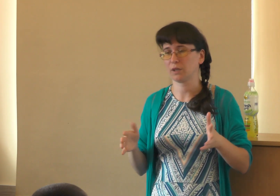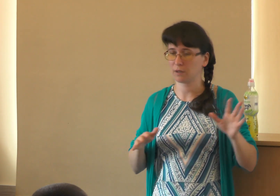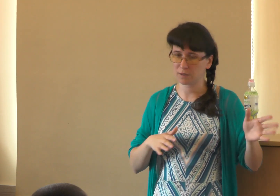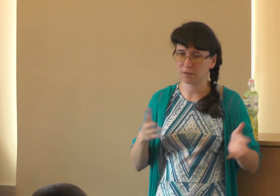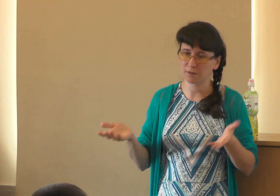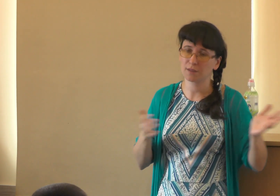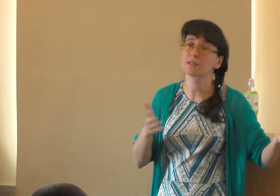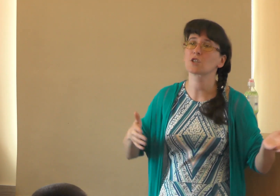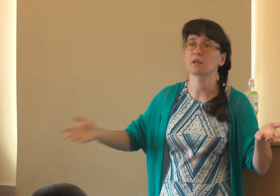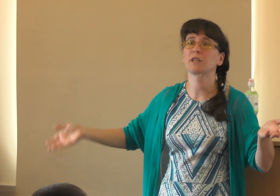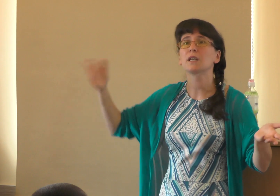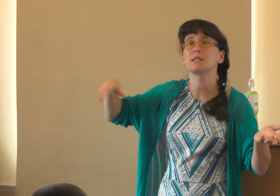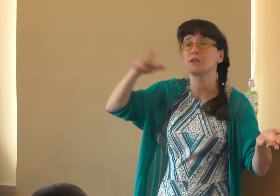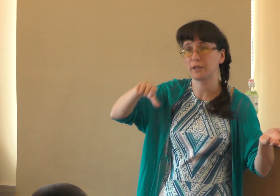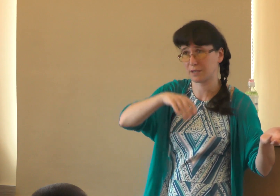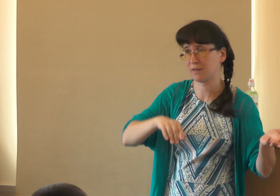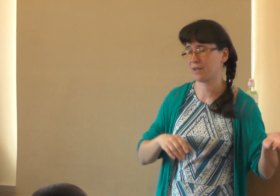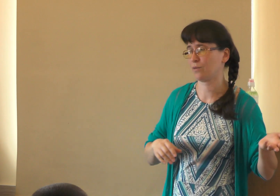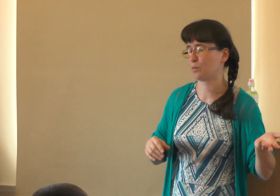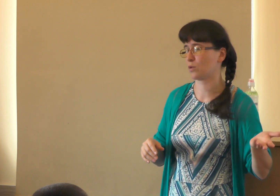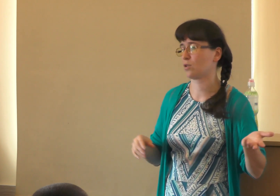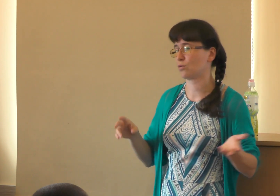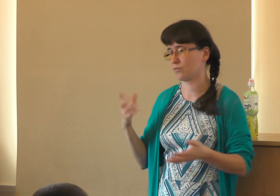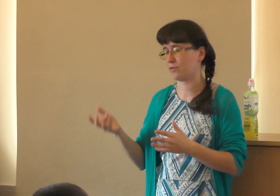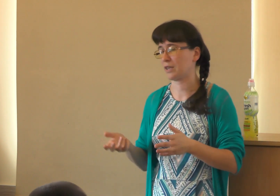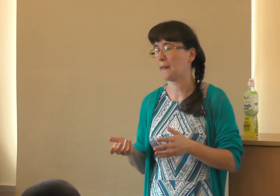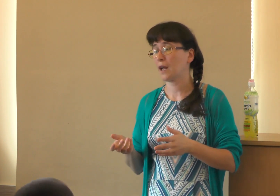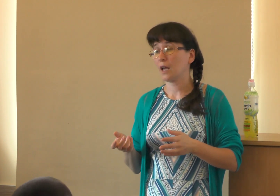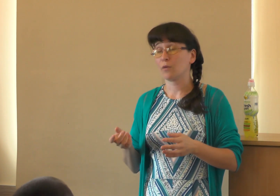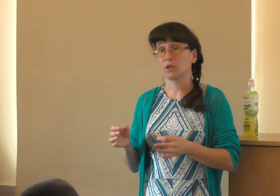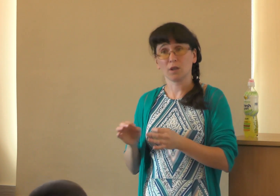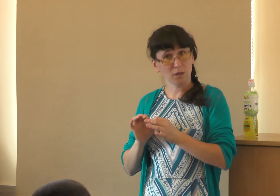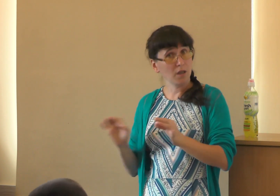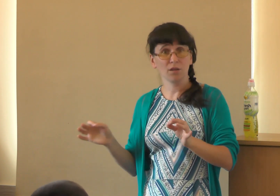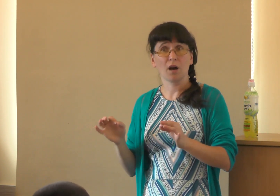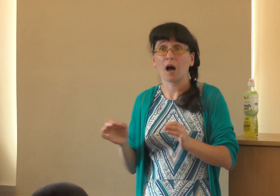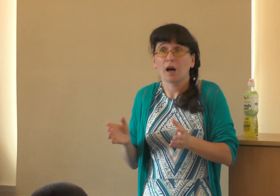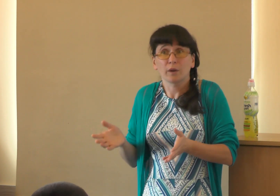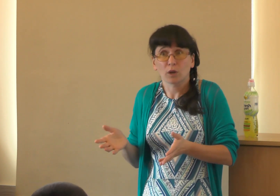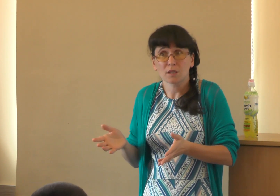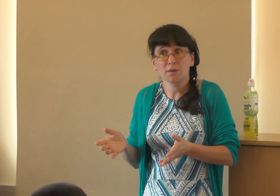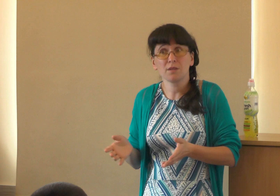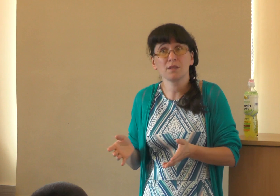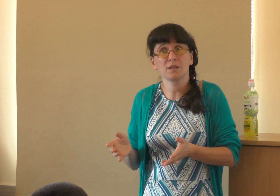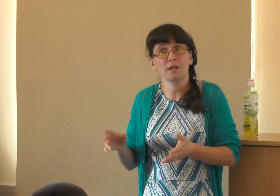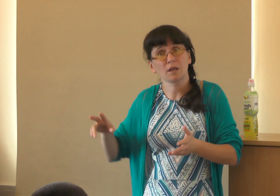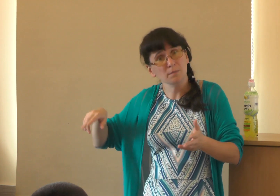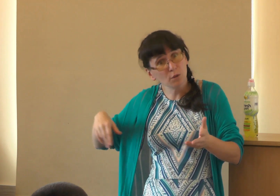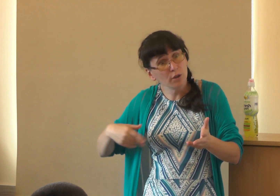не слышат, а вторые за них разговаривают просто еще. И она, она Украинской меня не называет. Я смотрю,